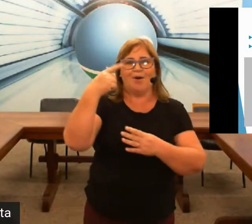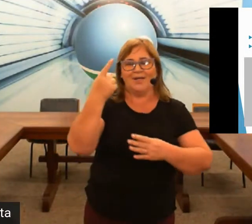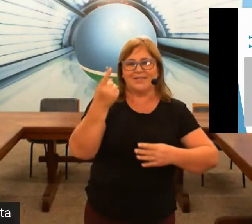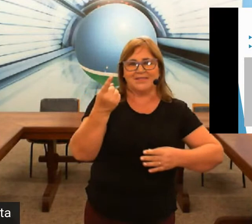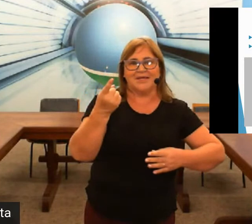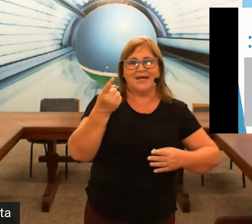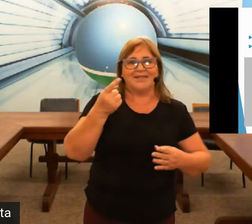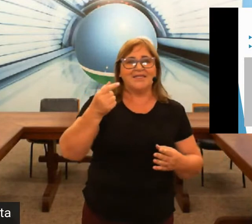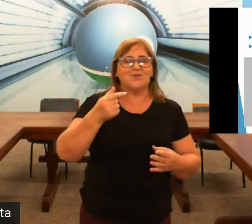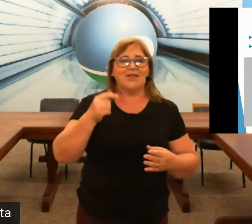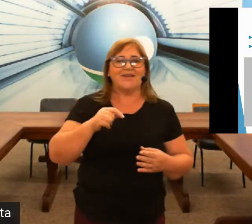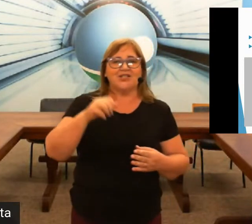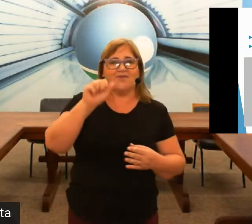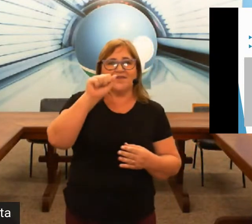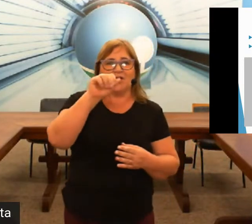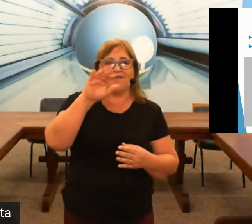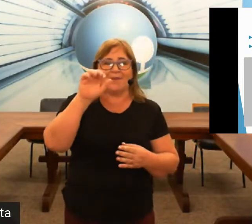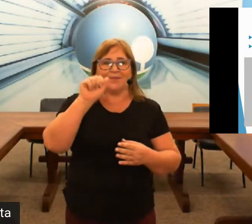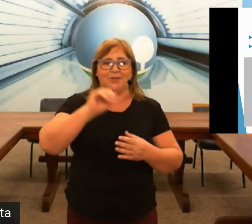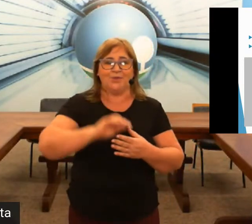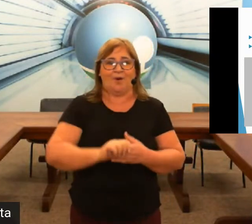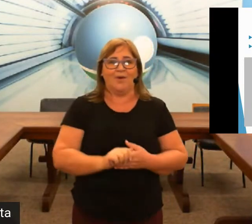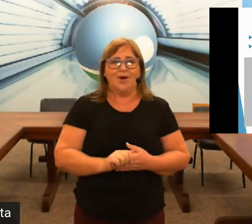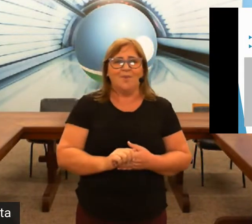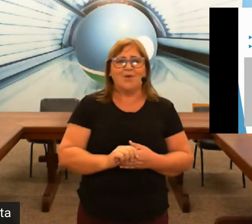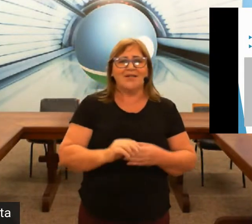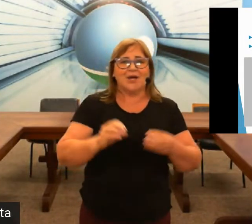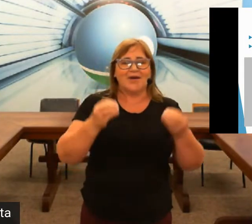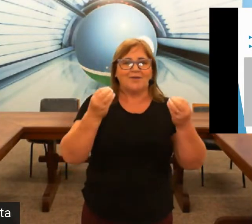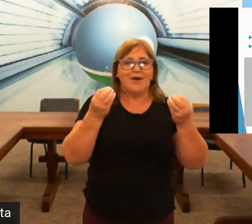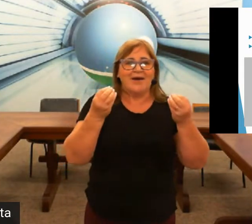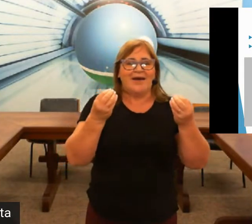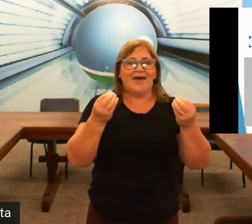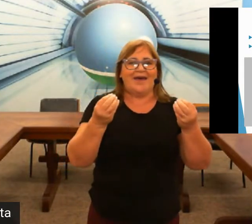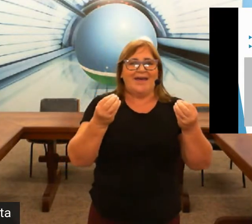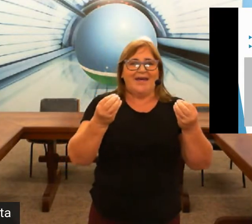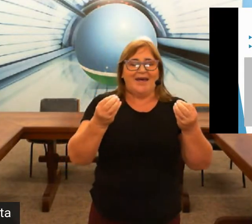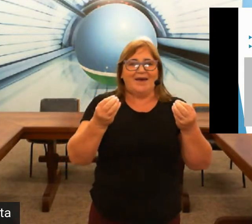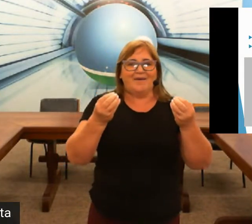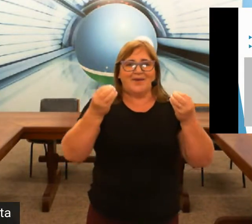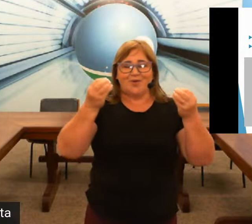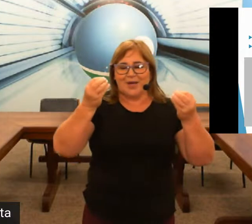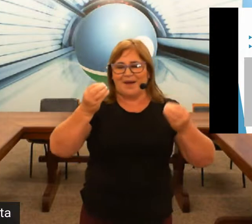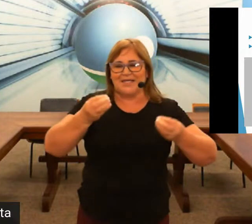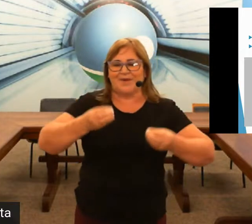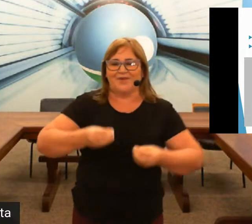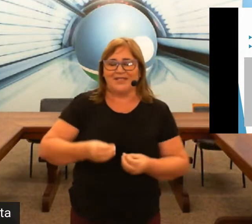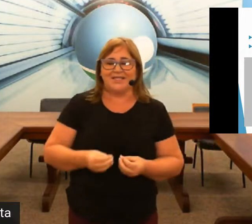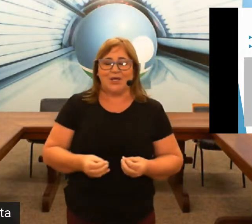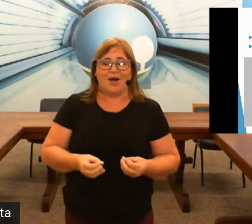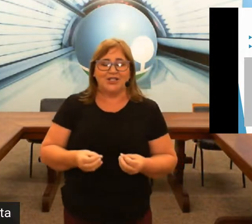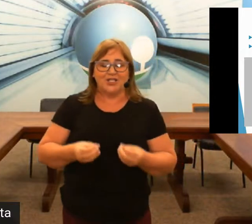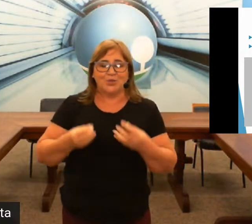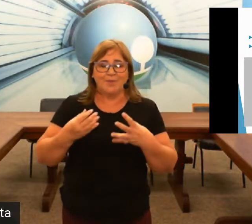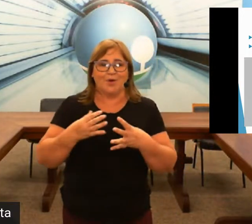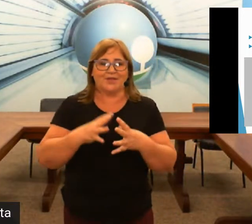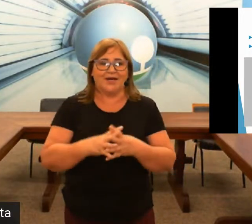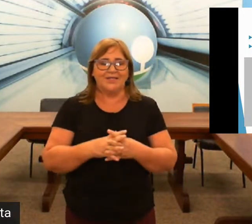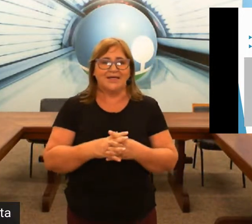depois da segunda vez eu já vou fazer o alfabeto manual uma coisa que eu quero eu quero passar para vocês que eu acho que é de suma importância